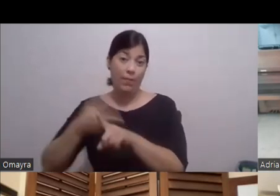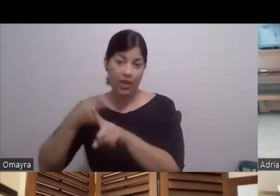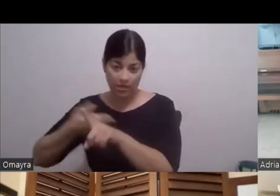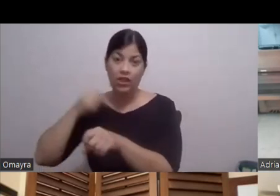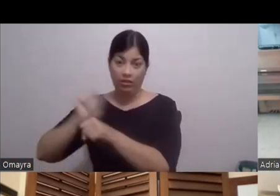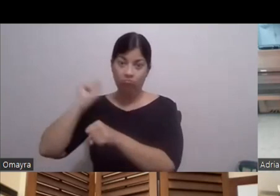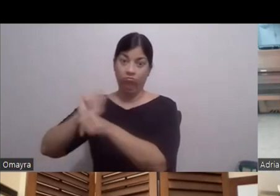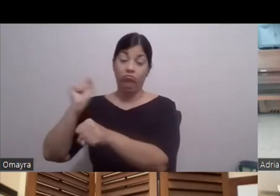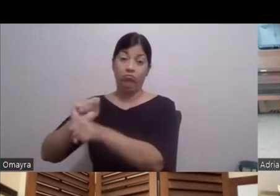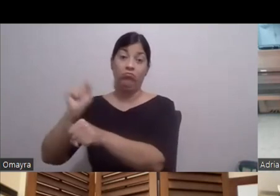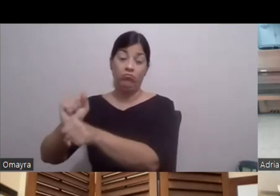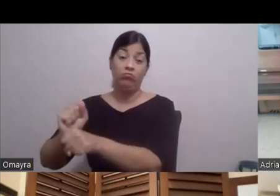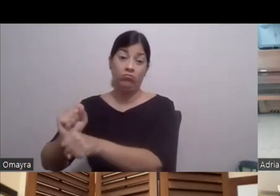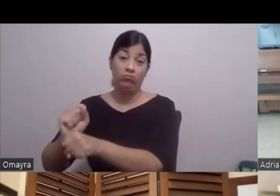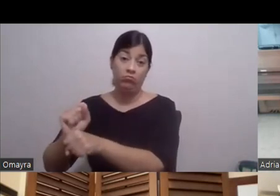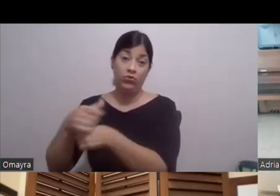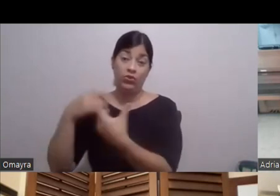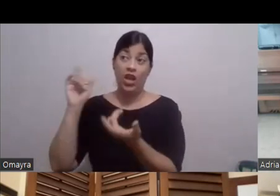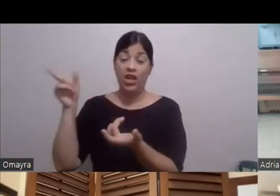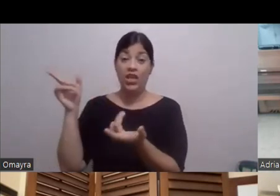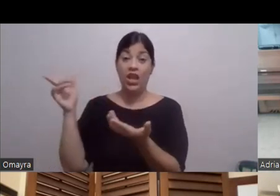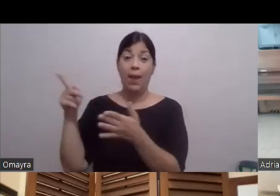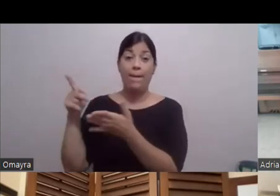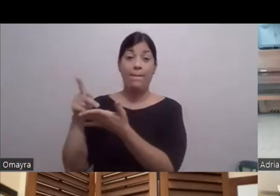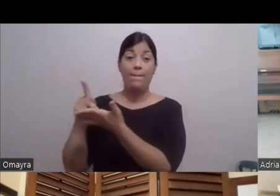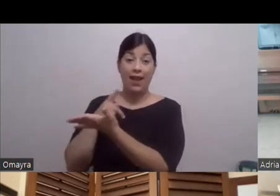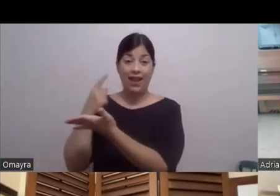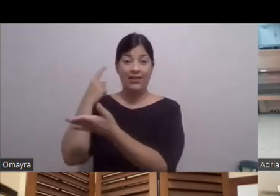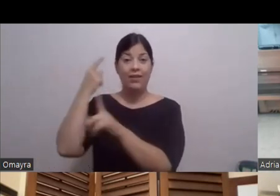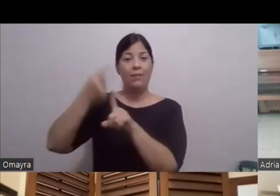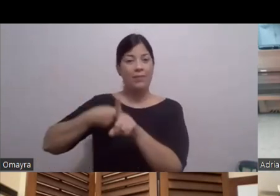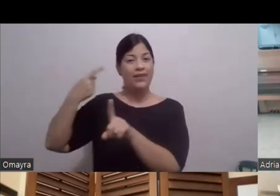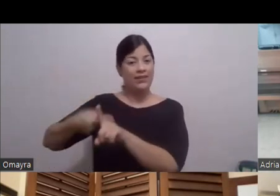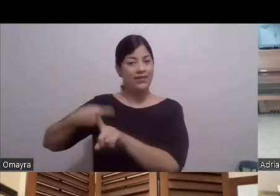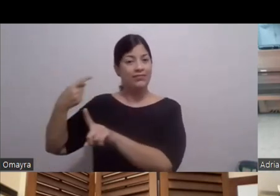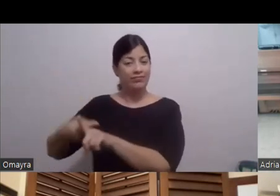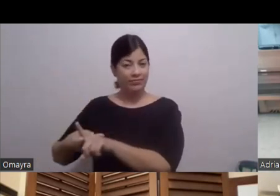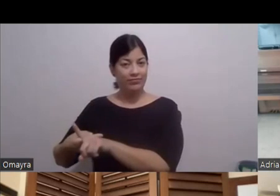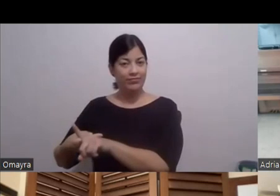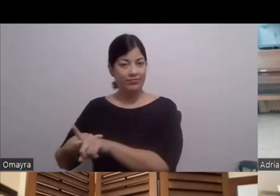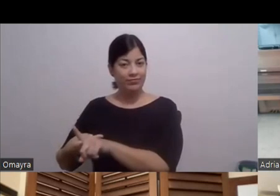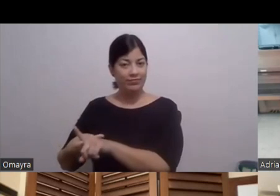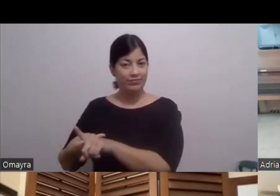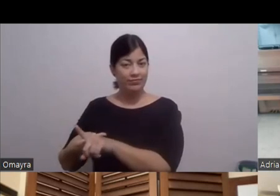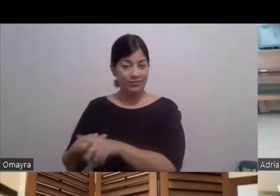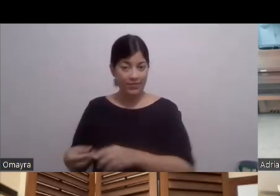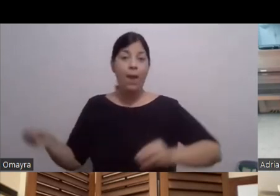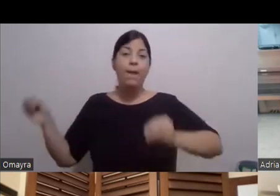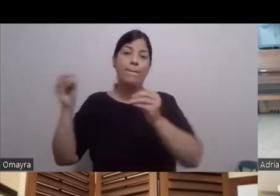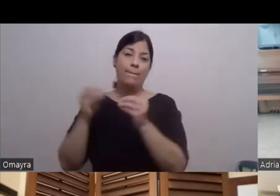menos Usualmente allá Te pagan por Por mes Por mes Más Más Más Más Más De la unión